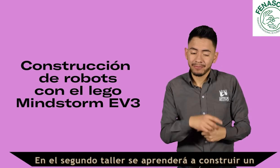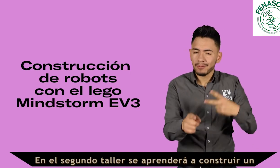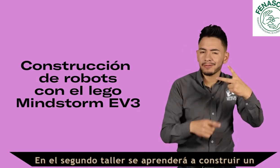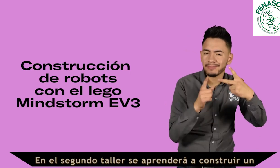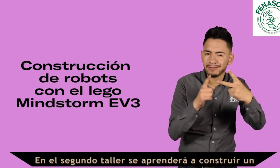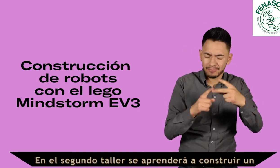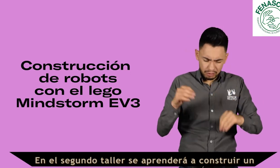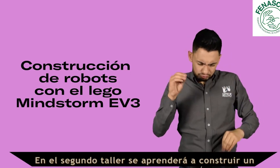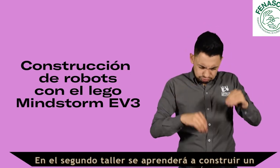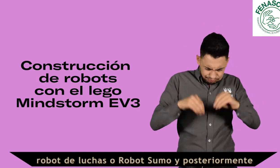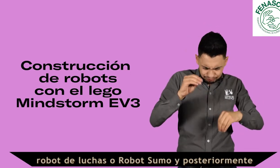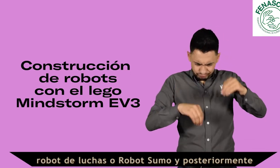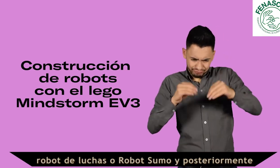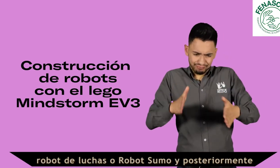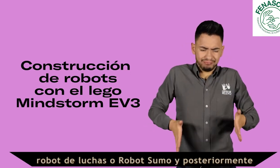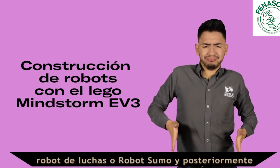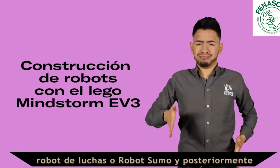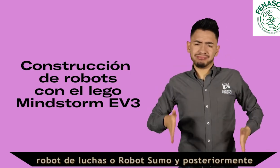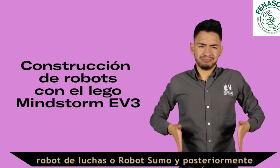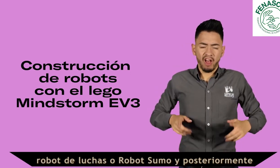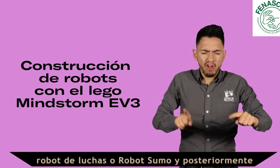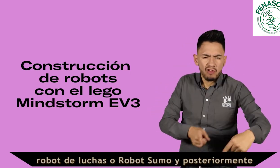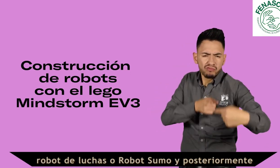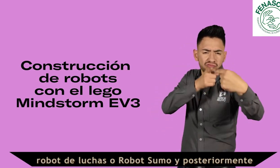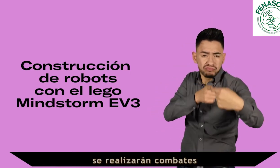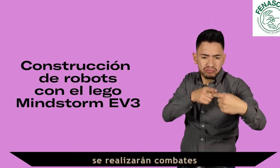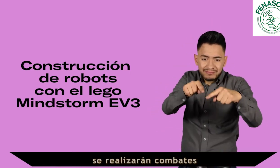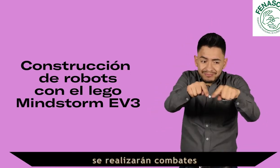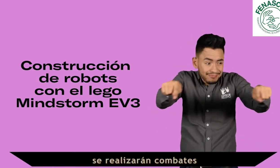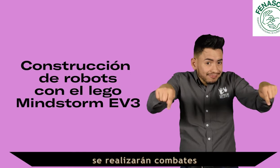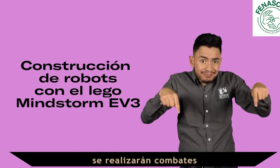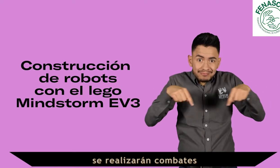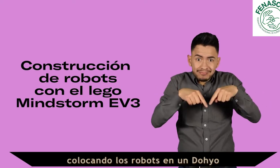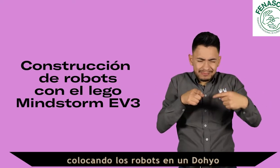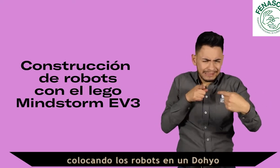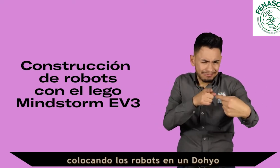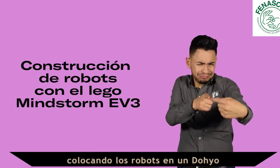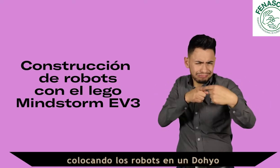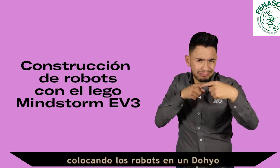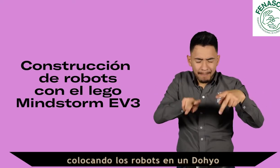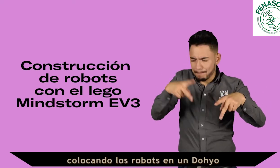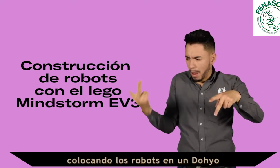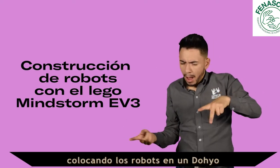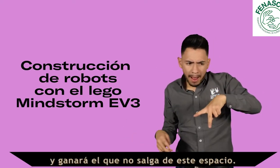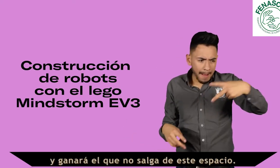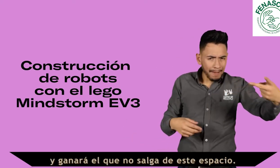taller se aprenderá a construir un robot de lucha o robot sumo y posteriormente se realizarán combates colocando a los robots en un dojo y